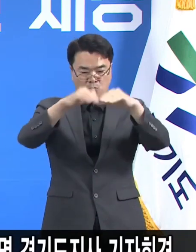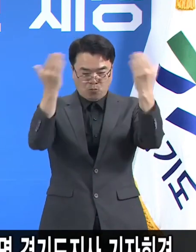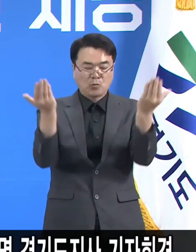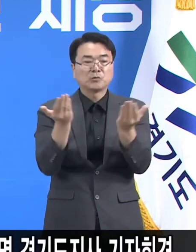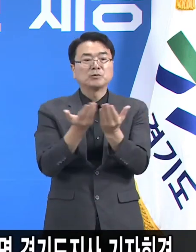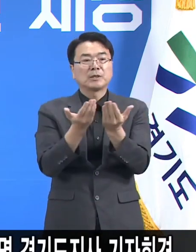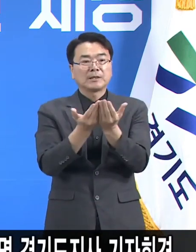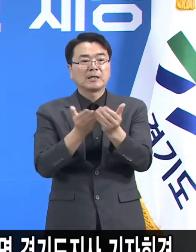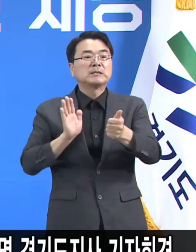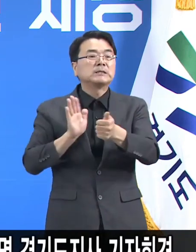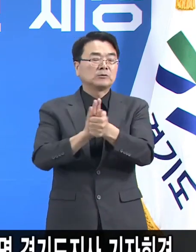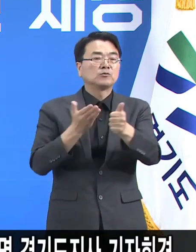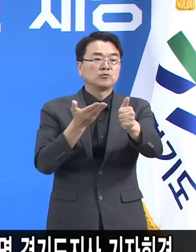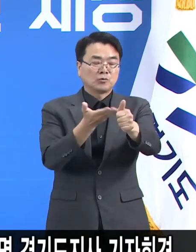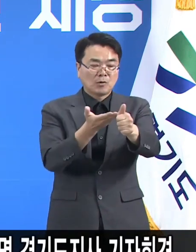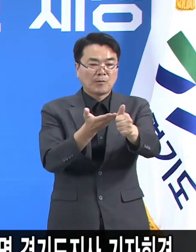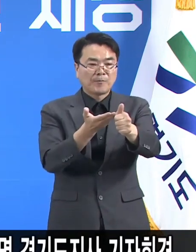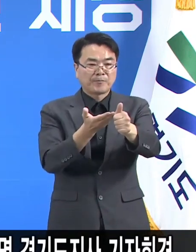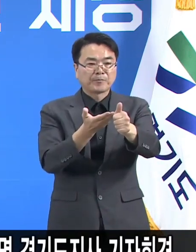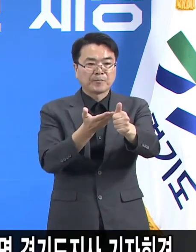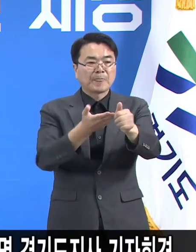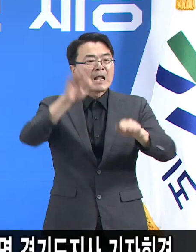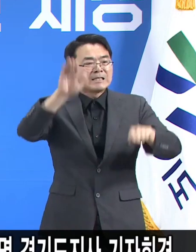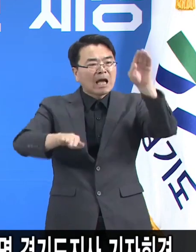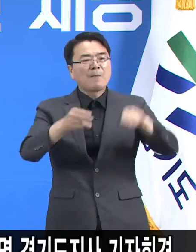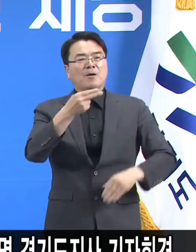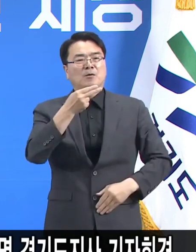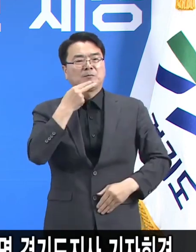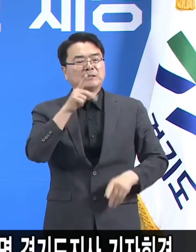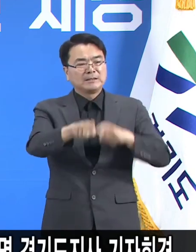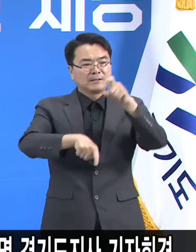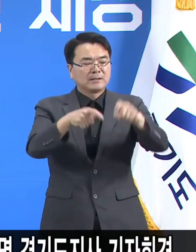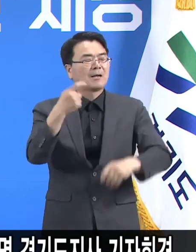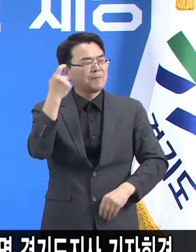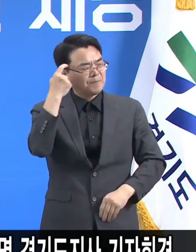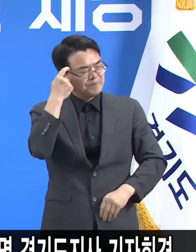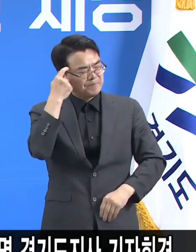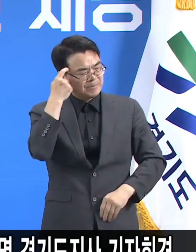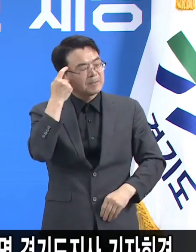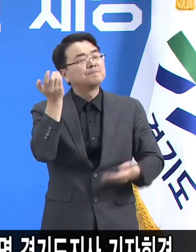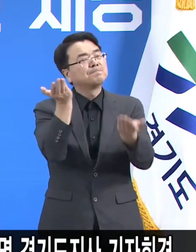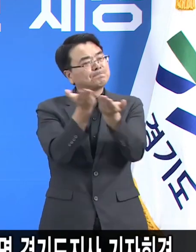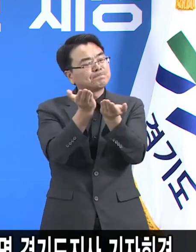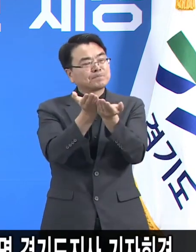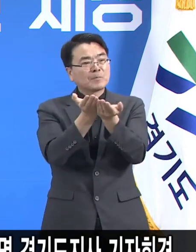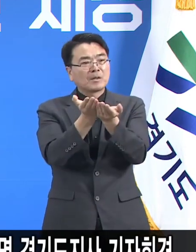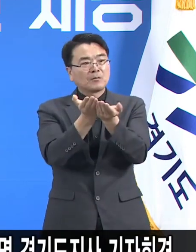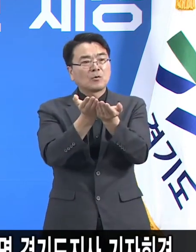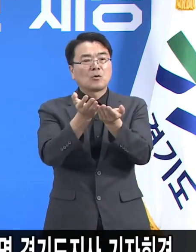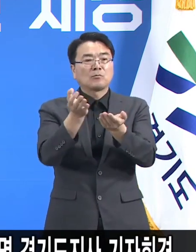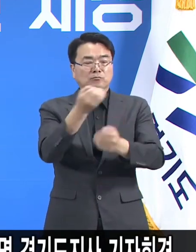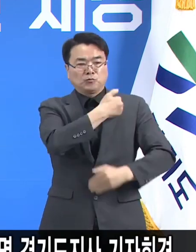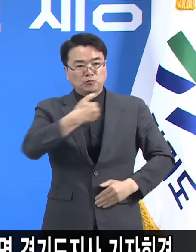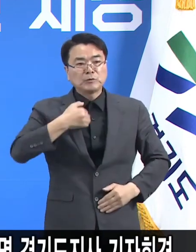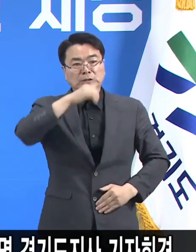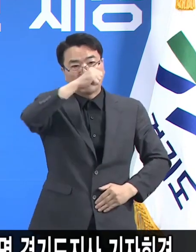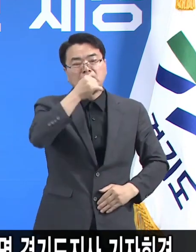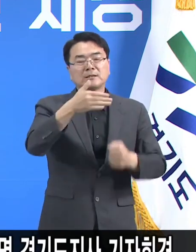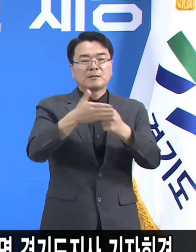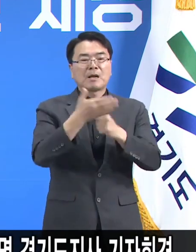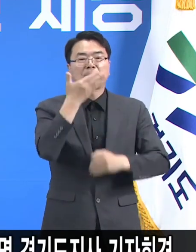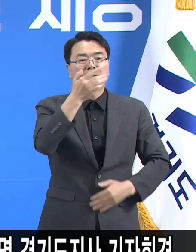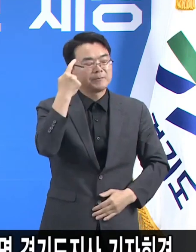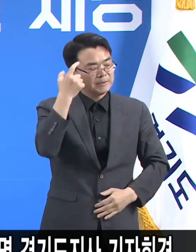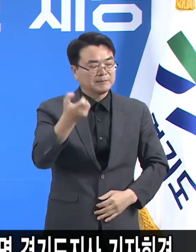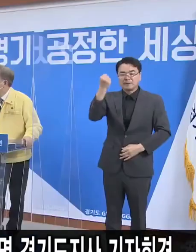지원은 배제와 차별 없이 하는 것이 맞다고 생각합니다. 충분히 그렇게 할 재원이 되는 상태라고 판단됩니다.